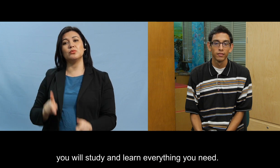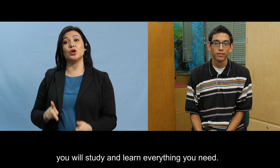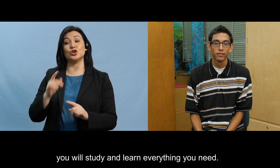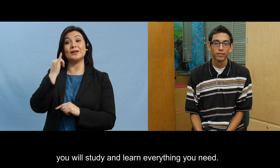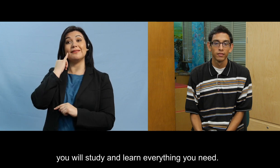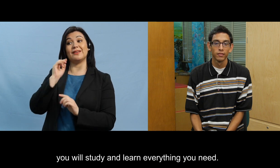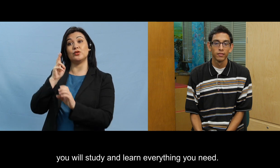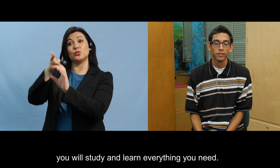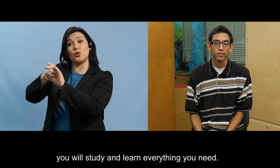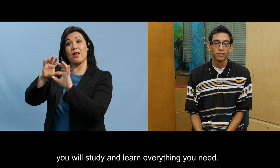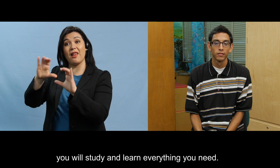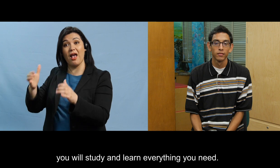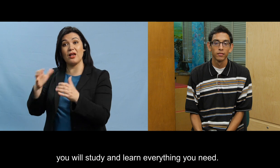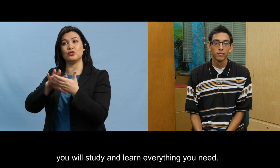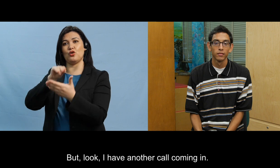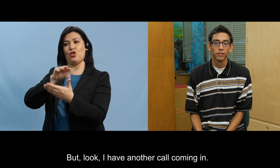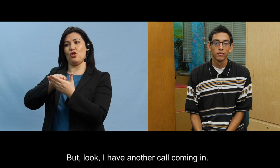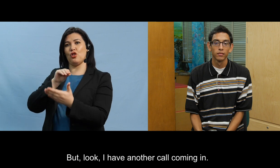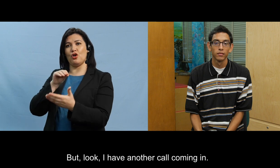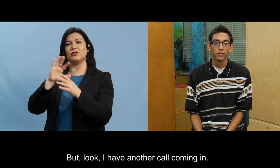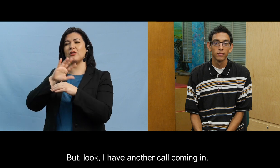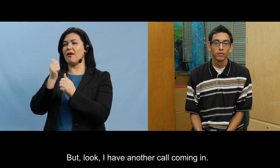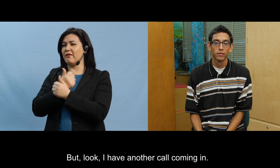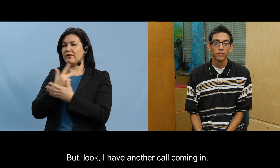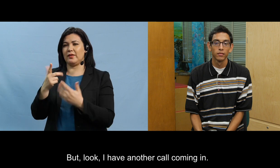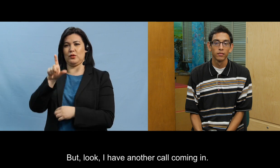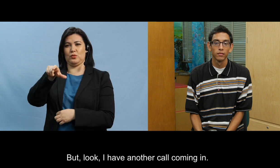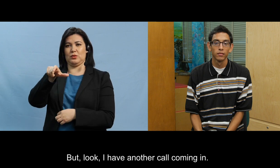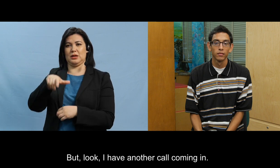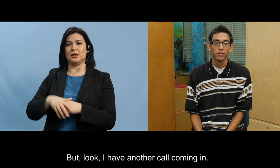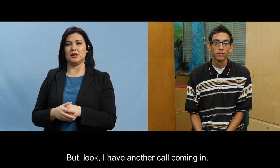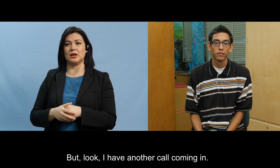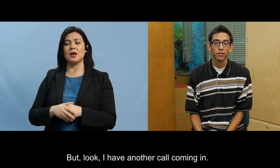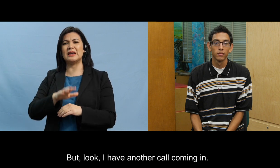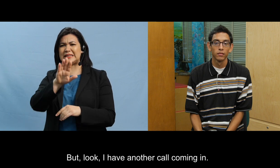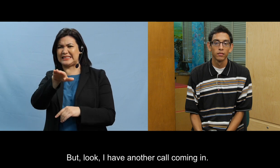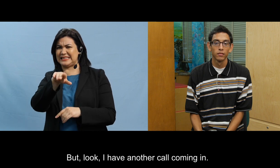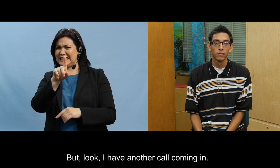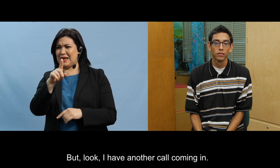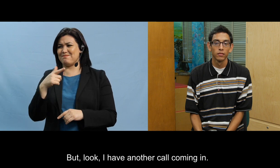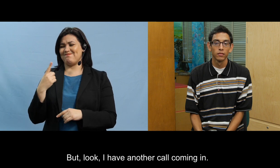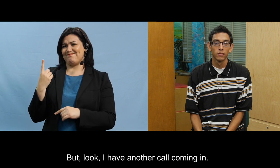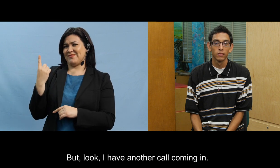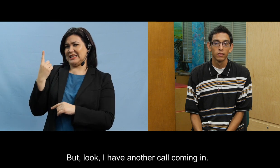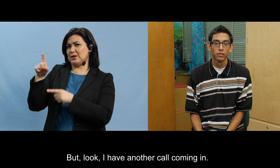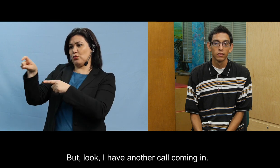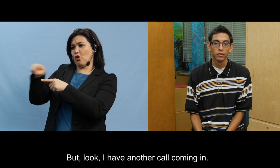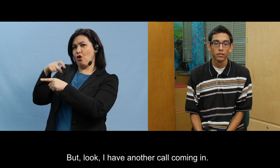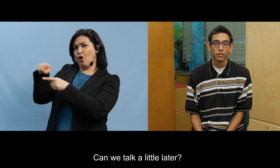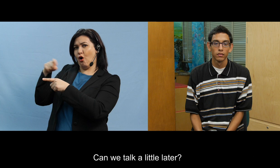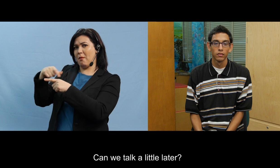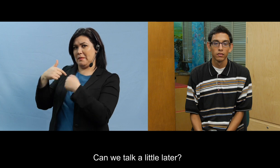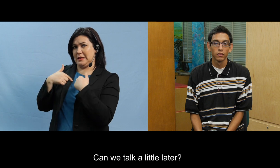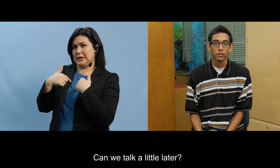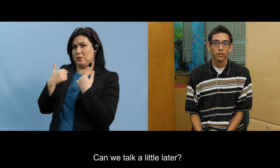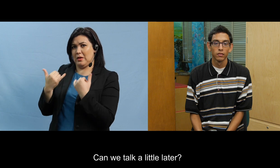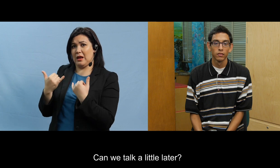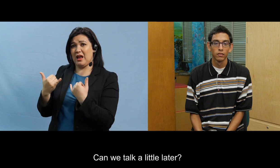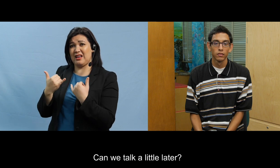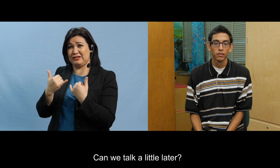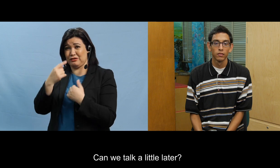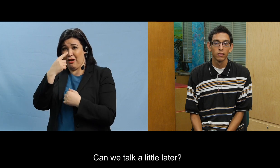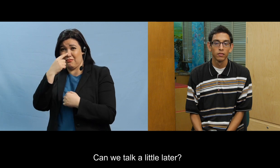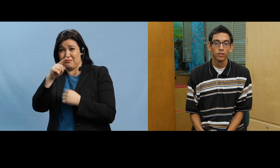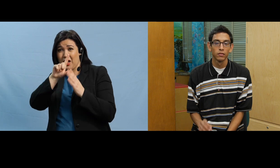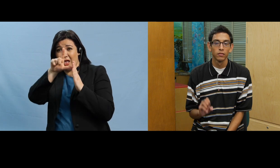vas a estudiar y aprender todo lo que necesitas pero mira este yo tengo una llamada que me está entrando este podemos hablar un